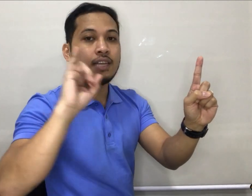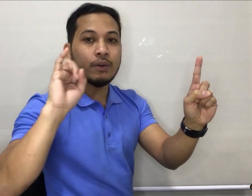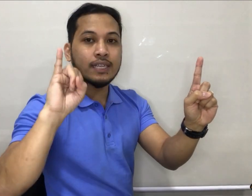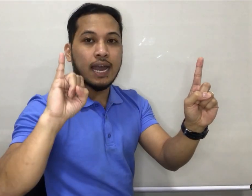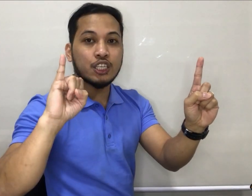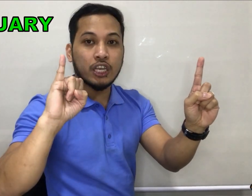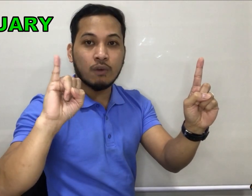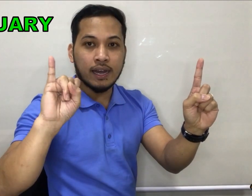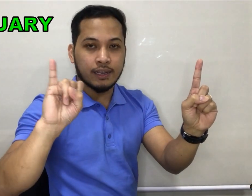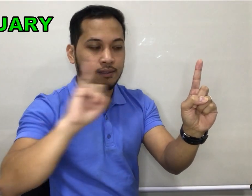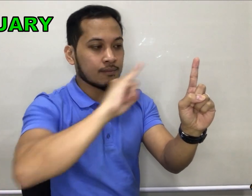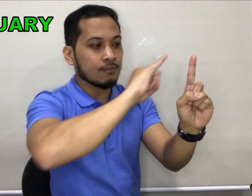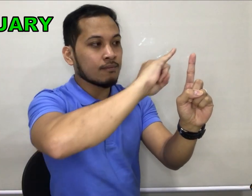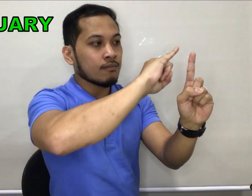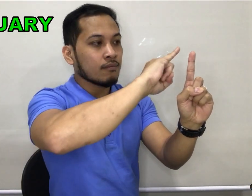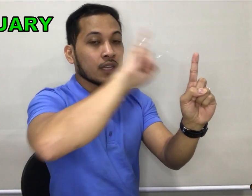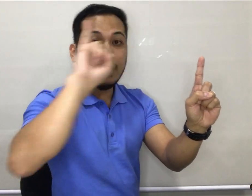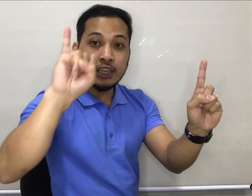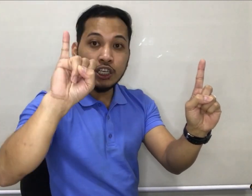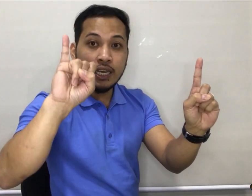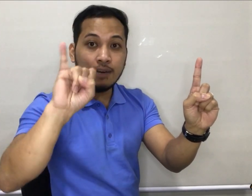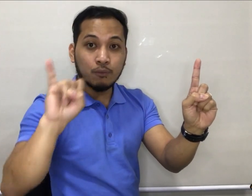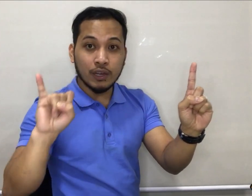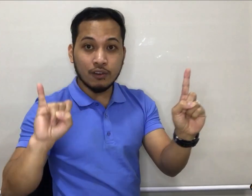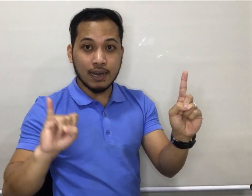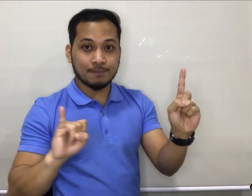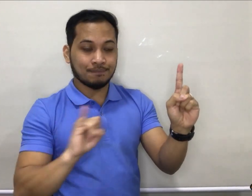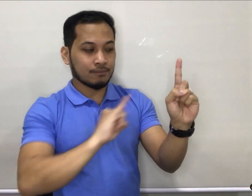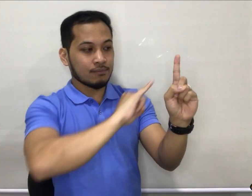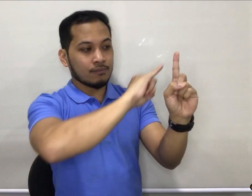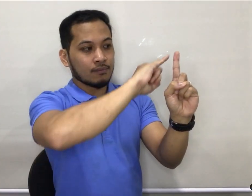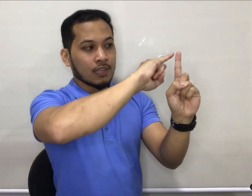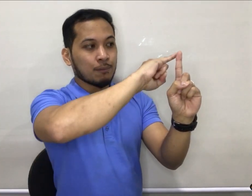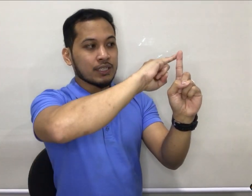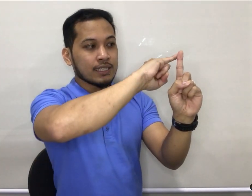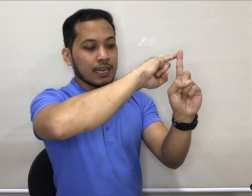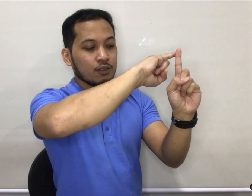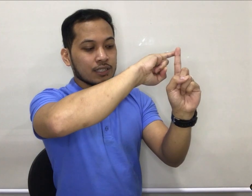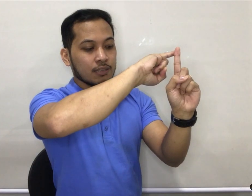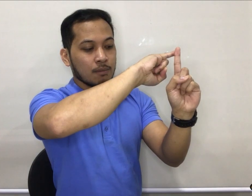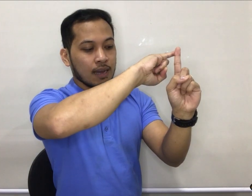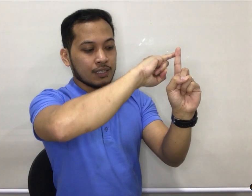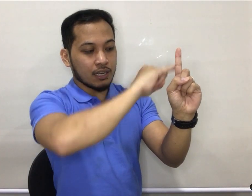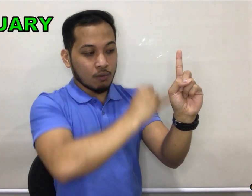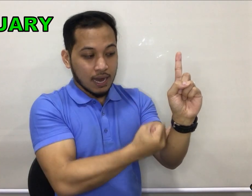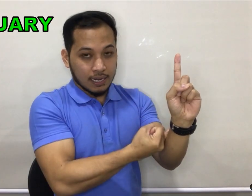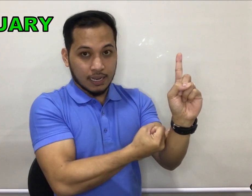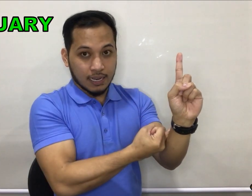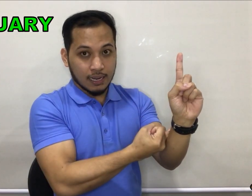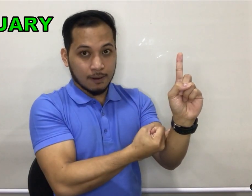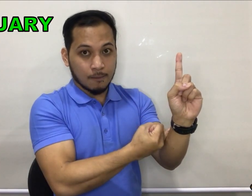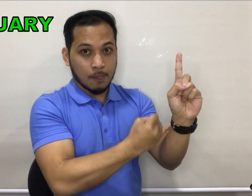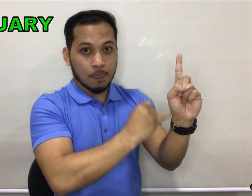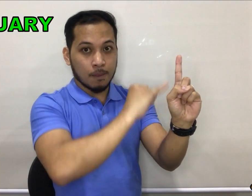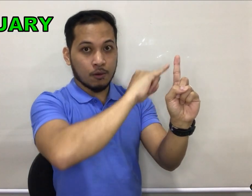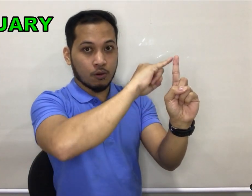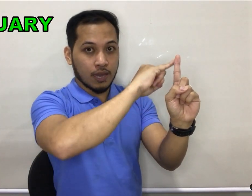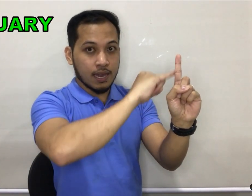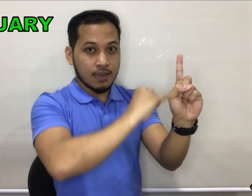this is how we sign. January. Naka letter J lang po kayo, ha. Tapos islide nyo lang siya sa baba. January. Okay.